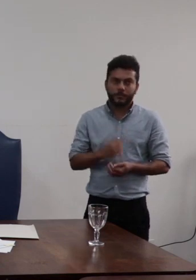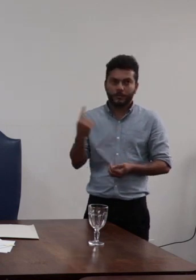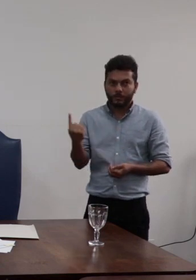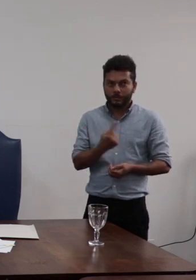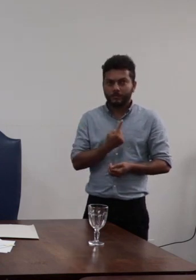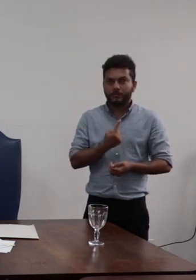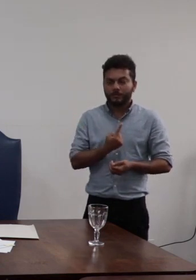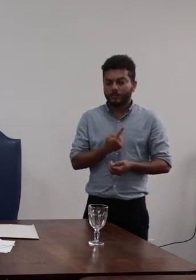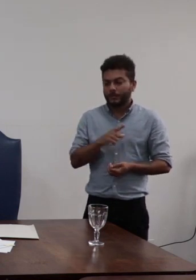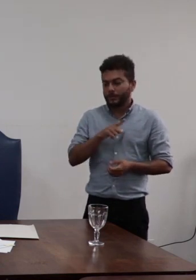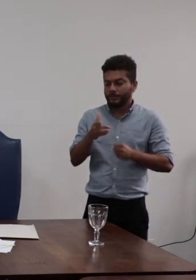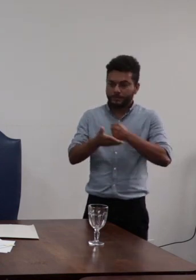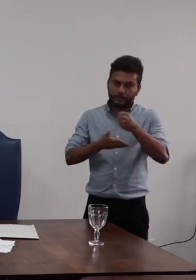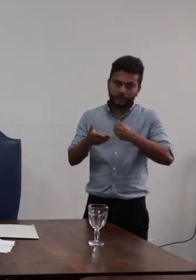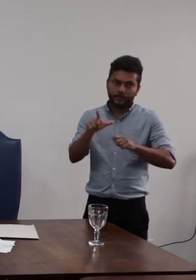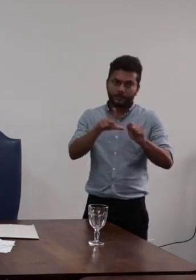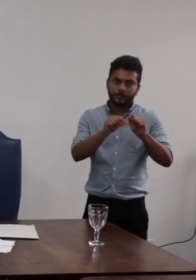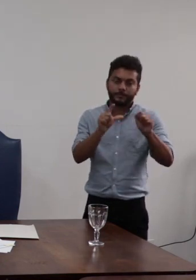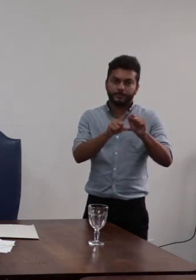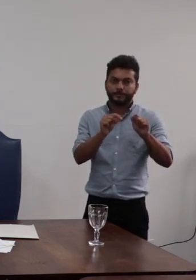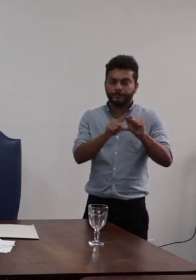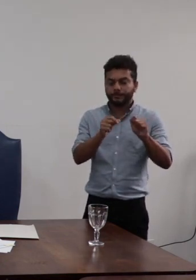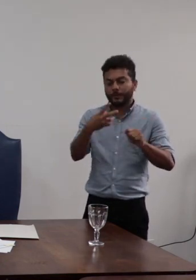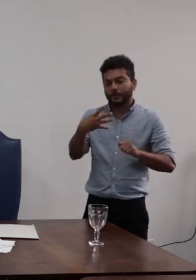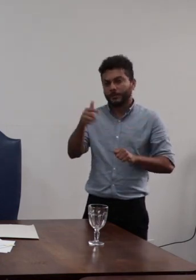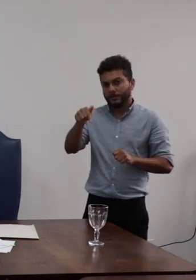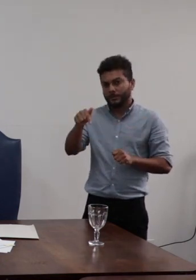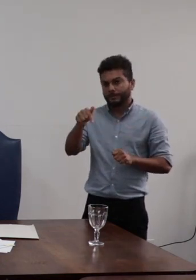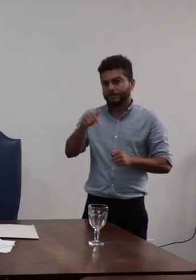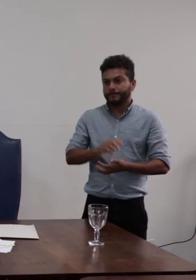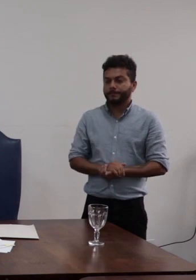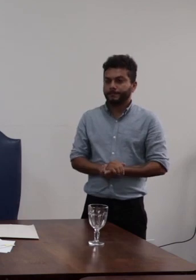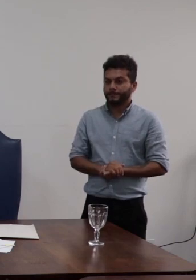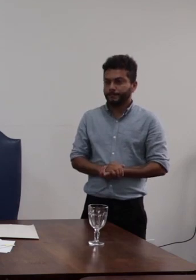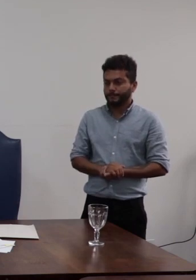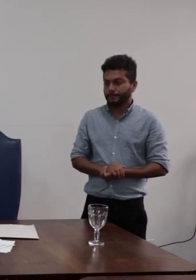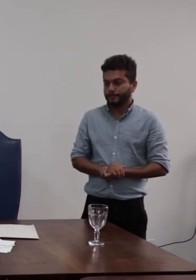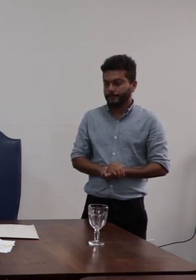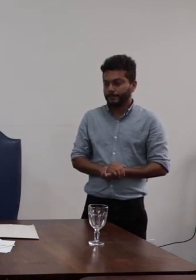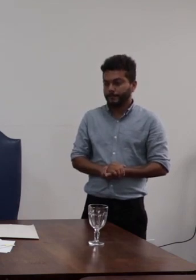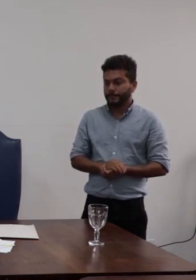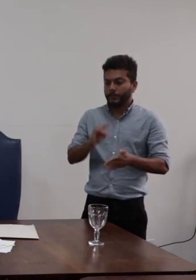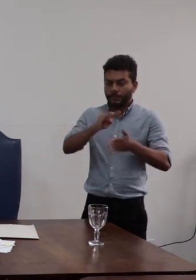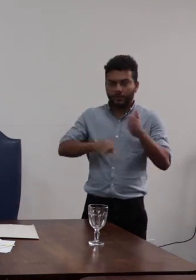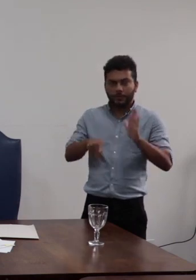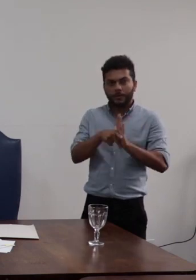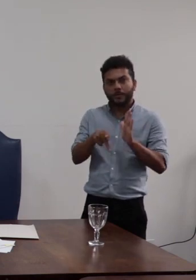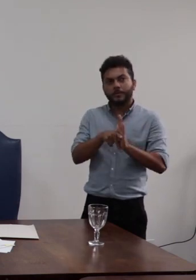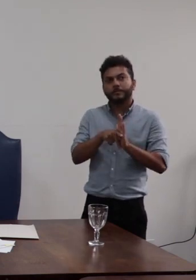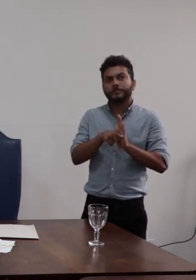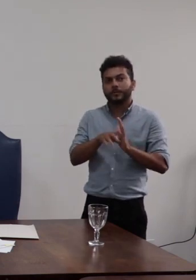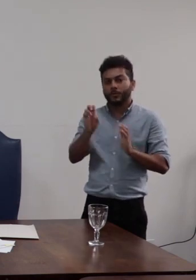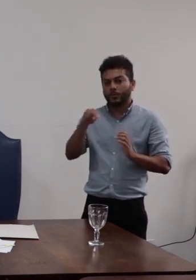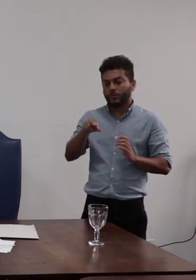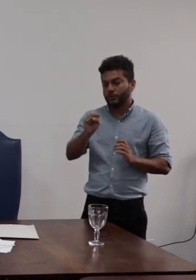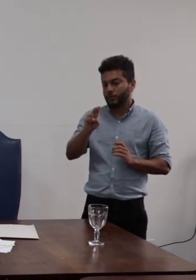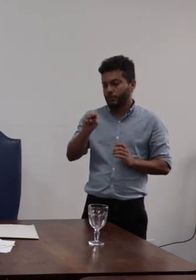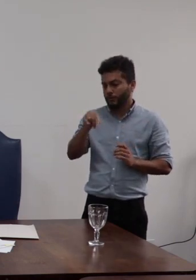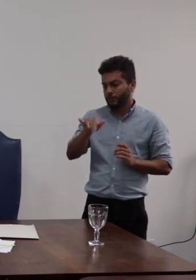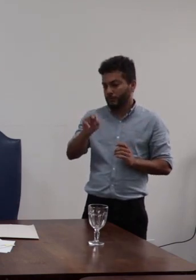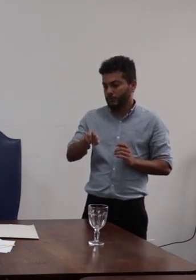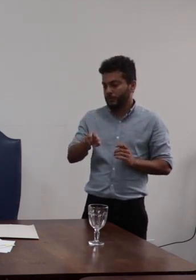no artigo 47 do regimento interno do consumo que diz que sempre que